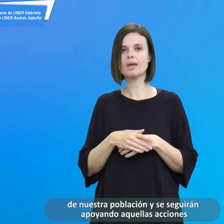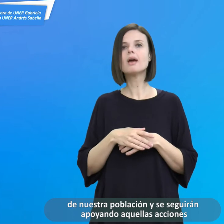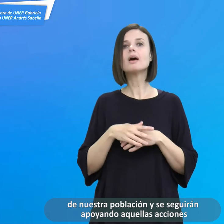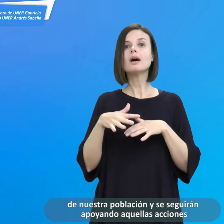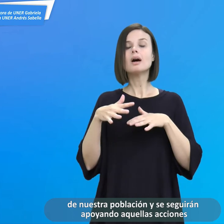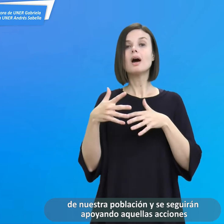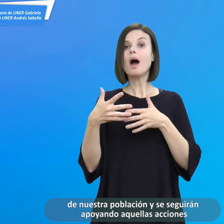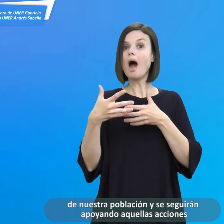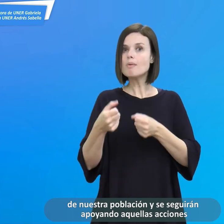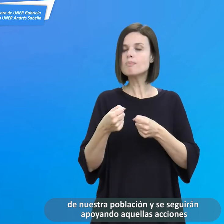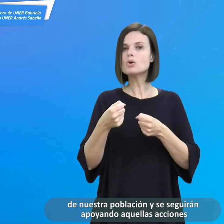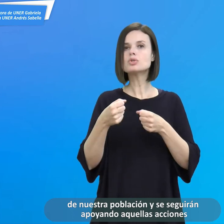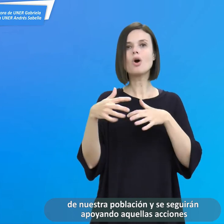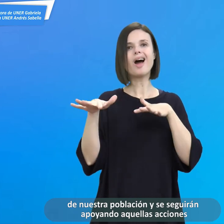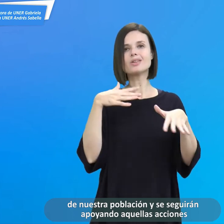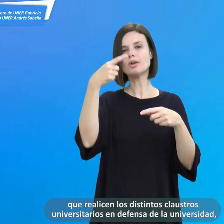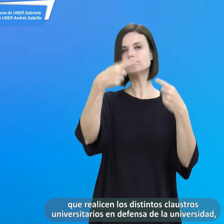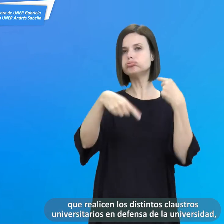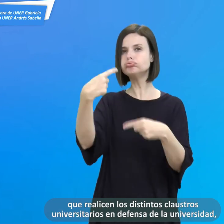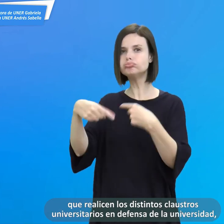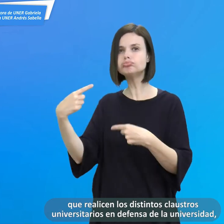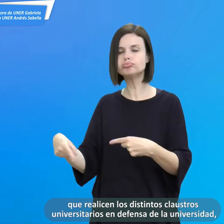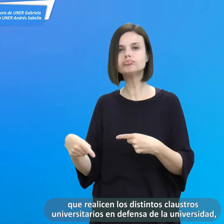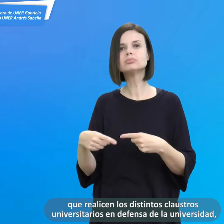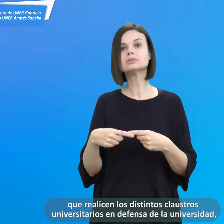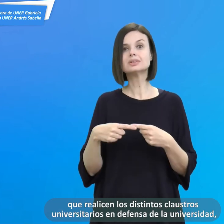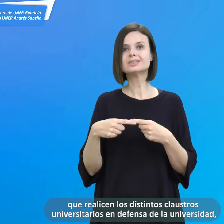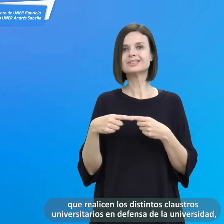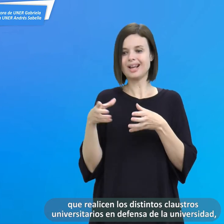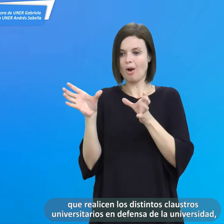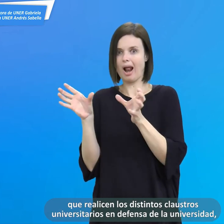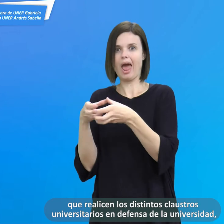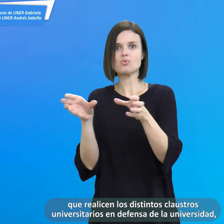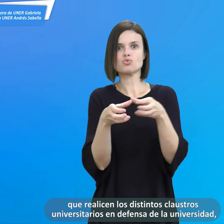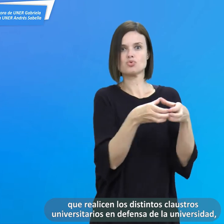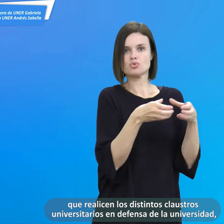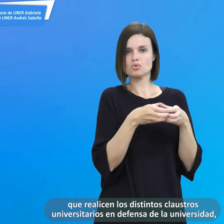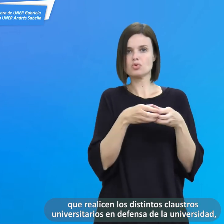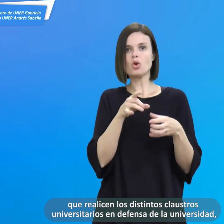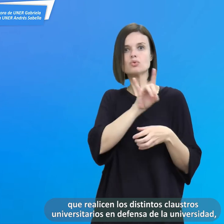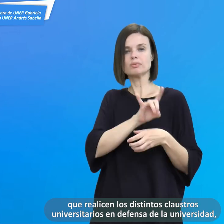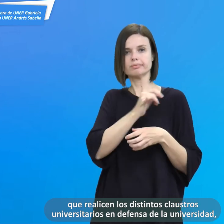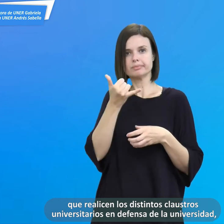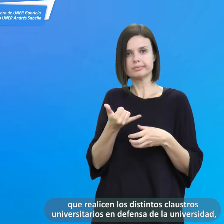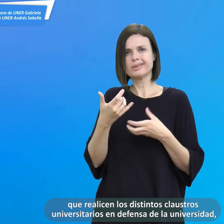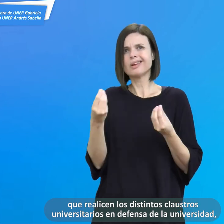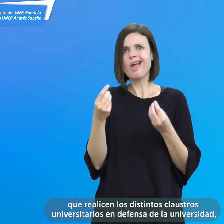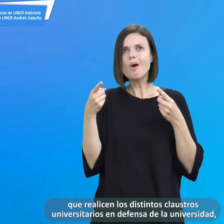y se seguirán apoyando aquellas acciones que realizan los distintos claustros universitarios